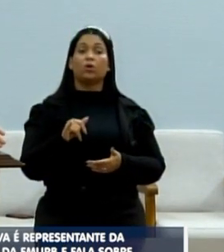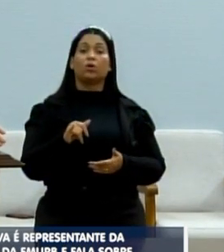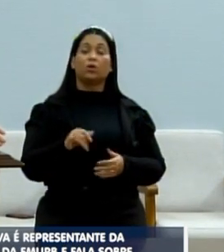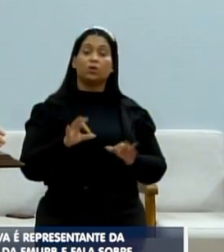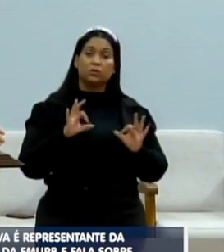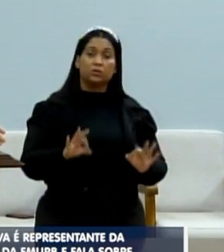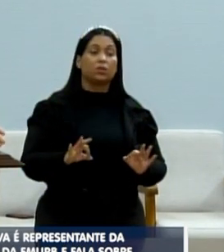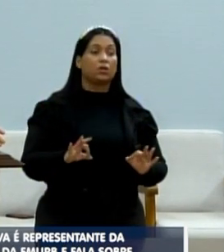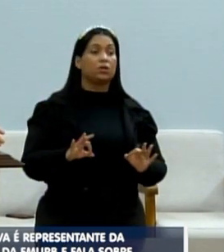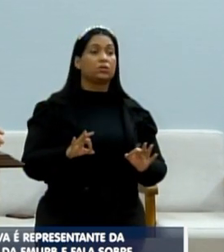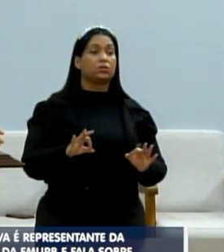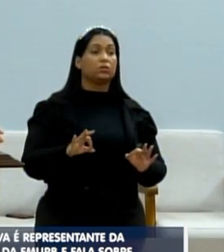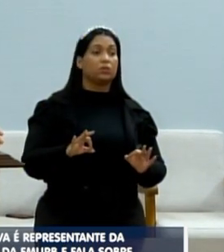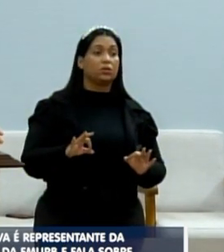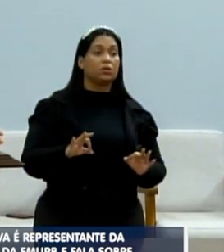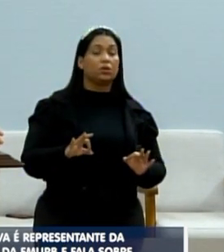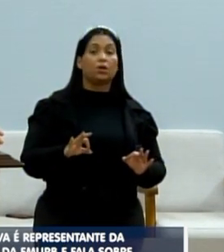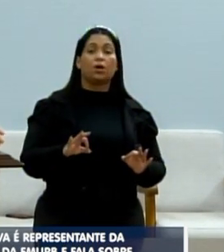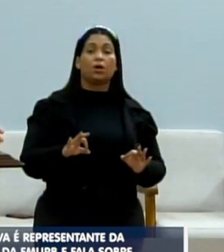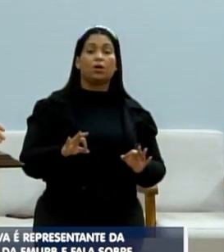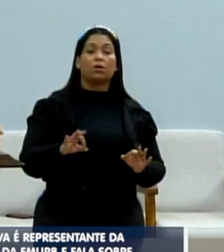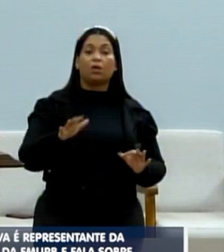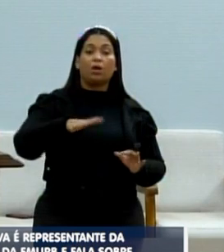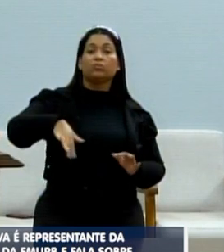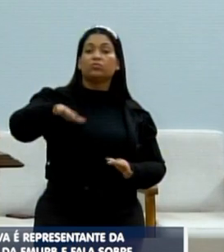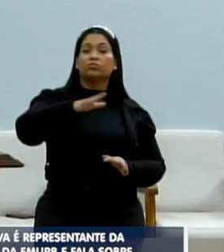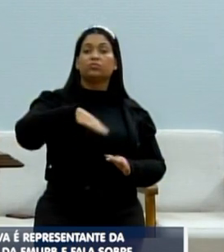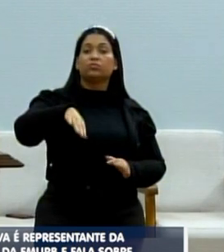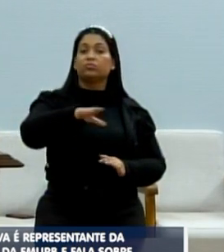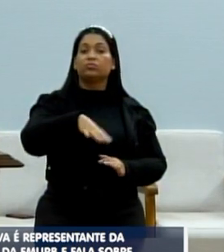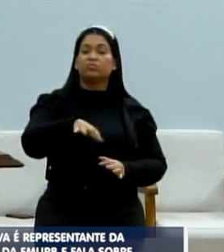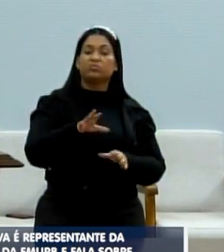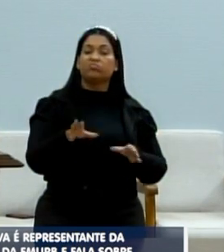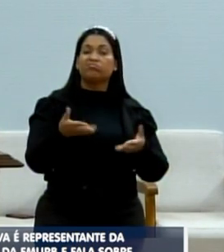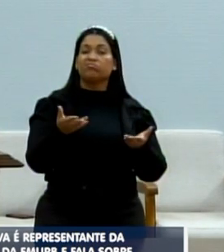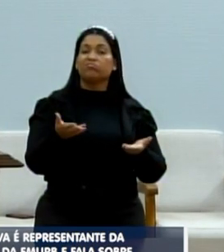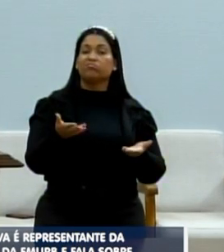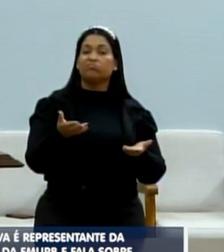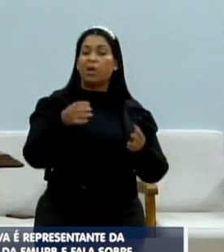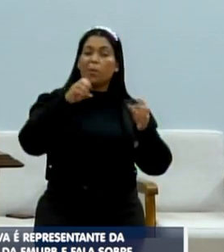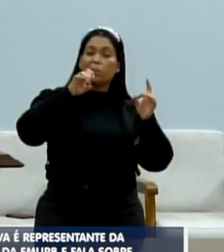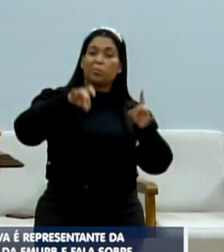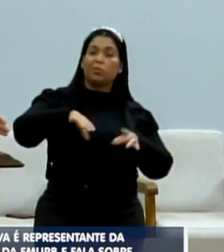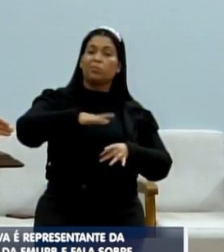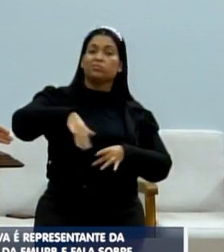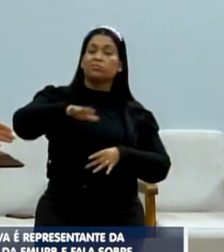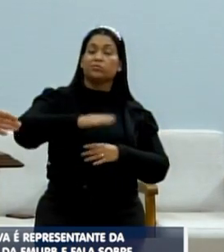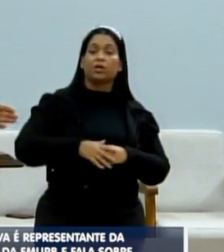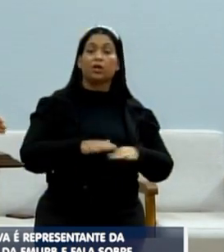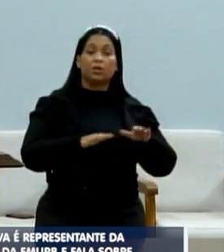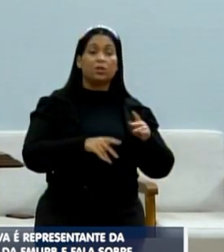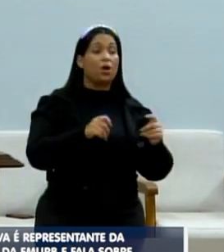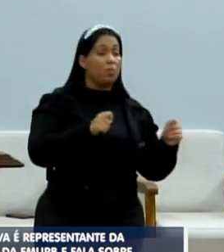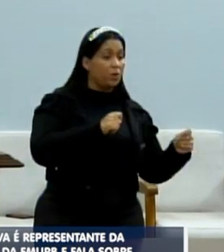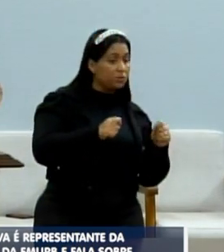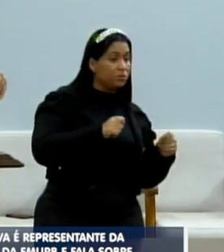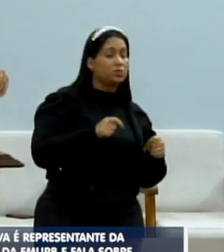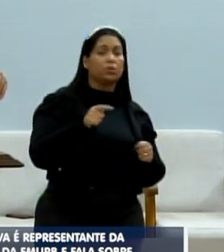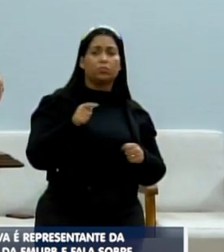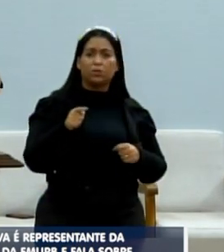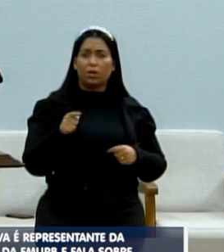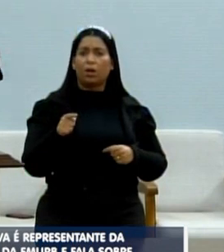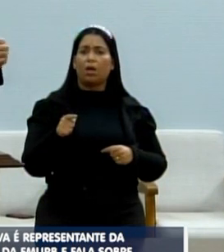na idade das trevas lá na Imurbe. E nunca foi assim. A gente sempre tivemos uma gestão que passaram lá,